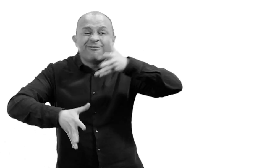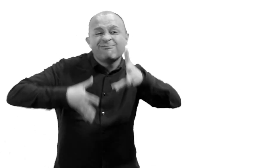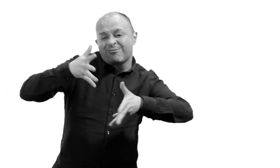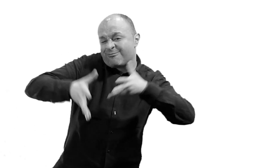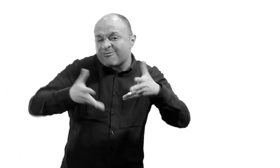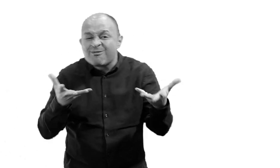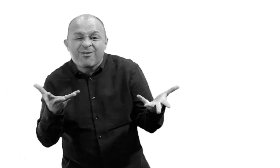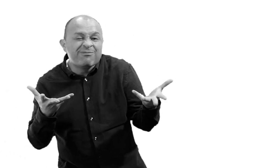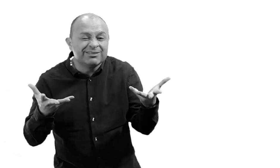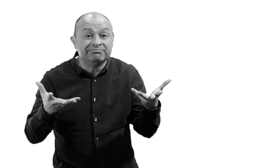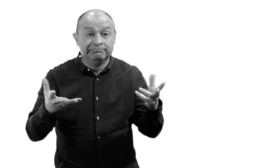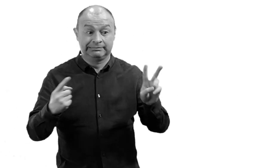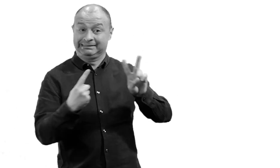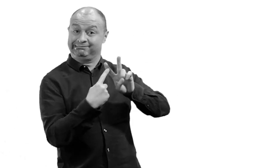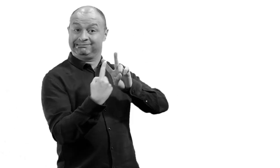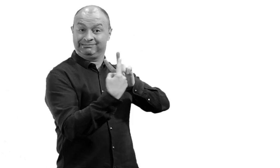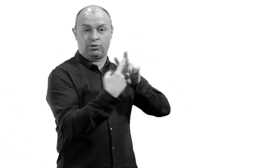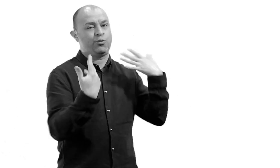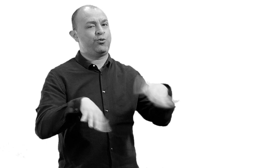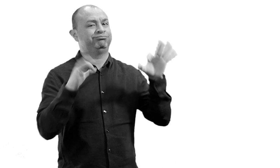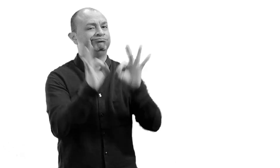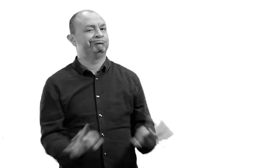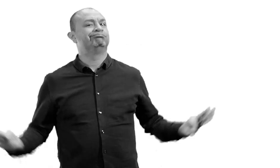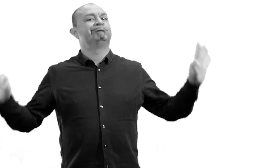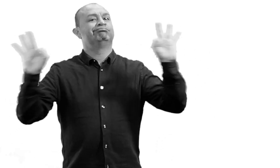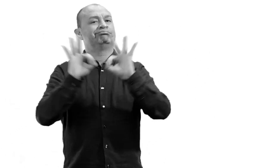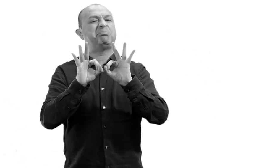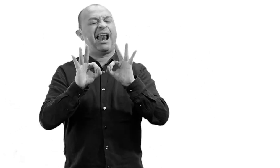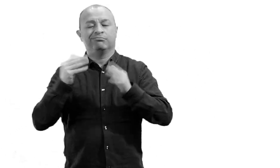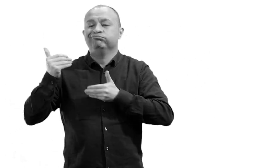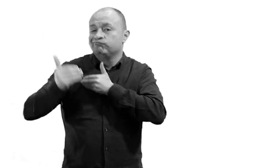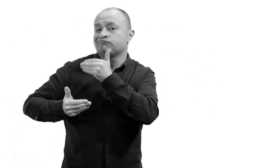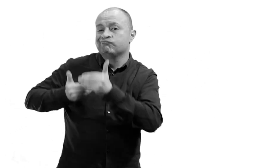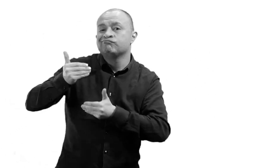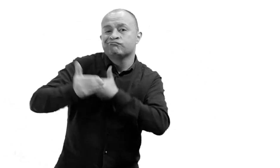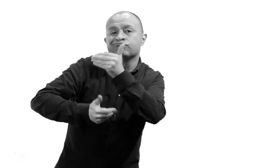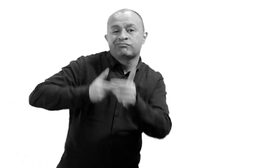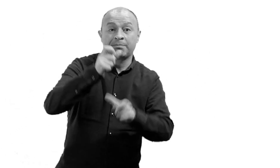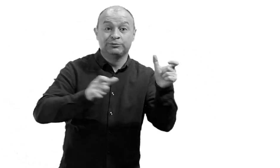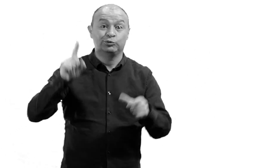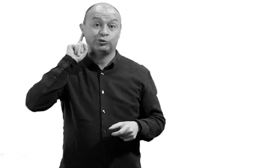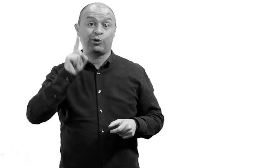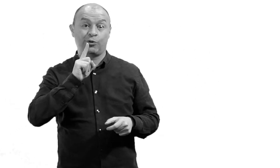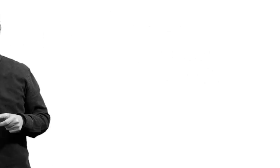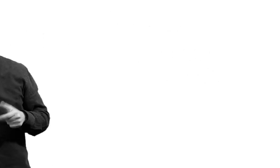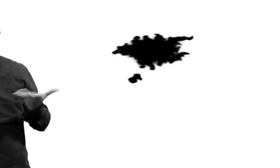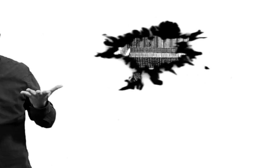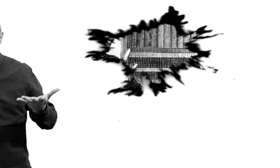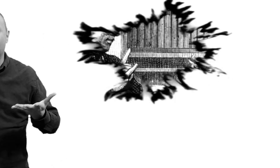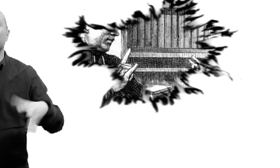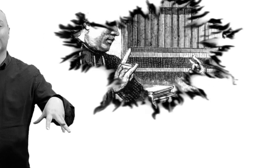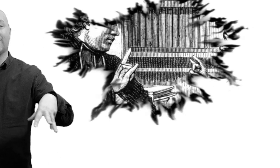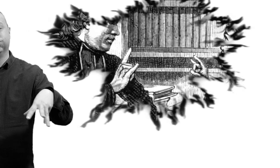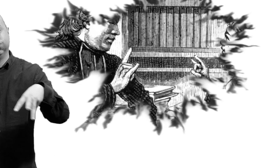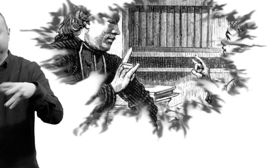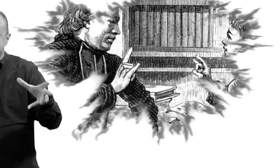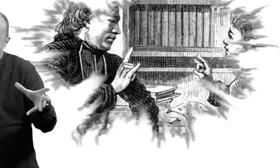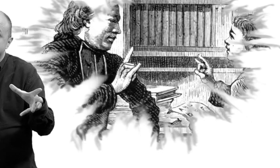autores sentaron precedentes importantes para la inclusión de la población sorda para la sociedad, pero hoy queremos compartir